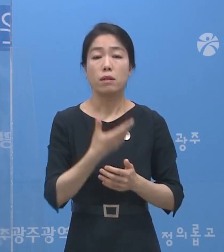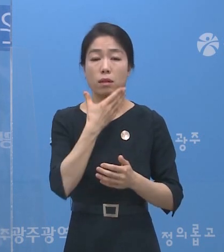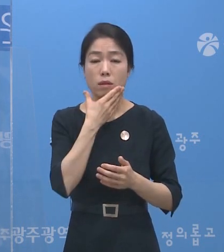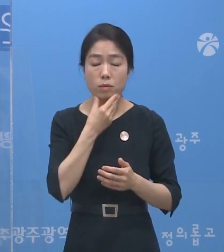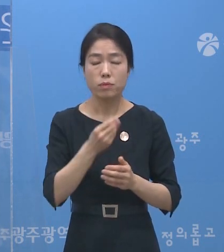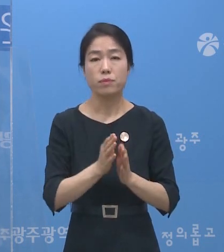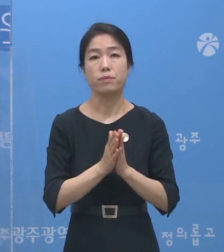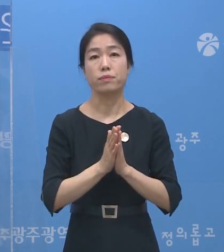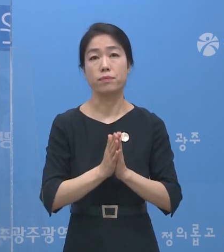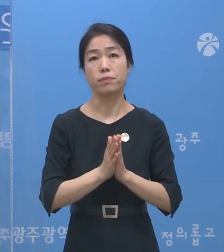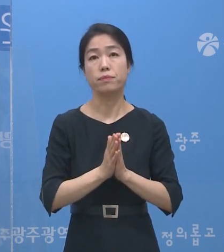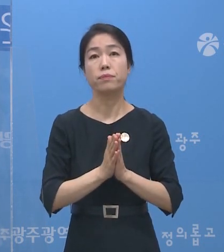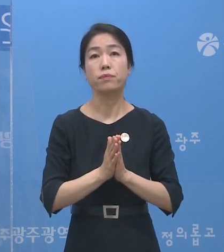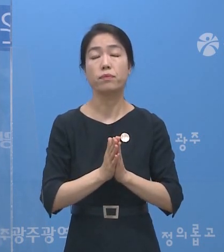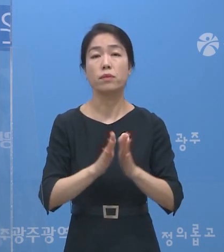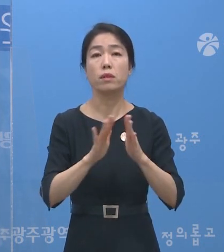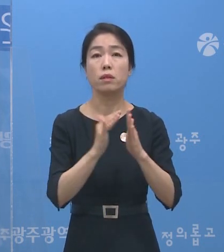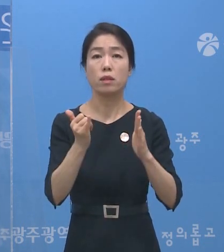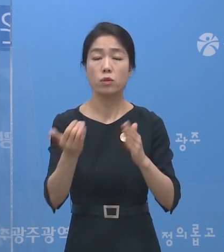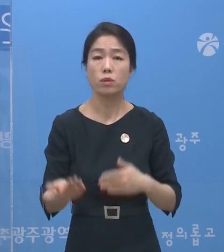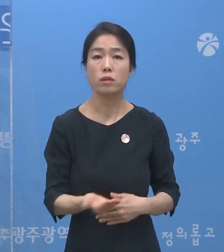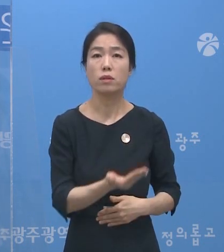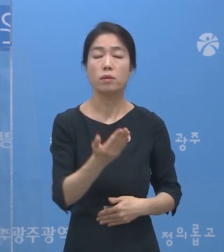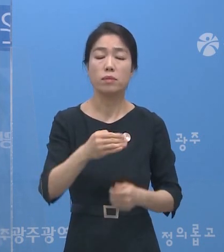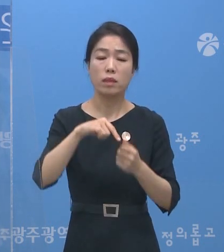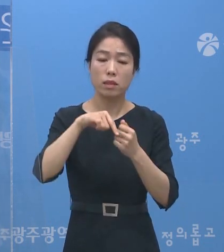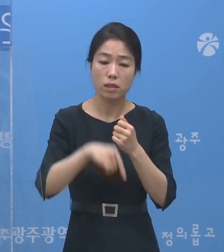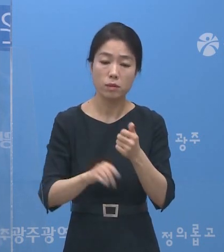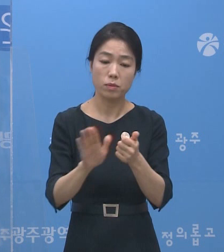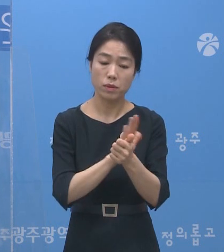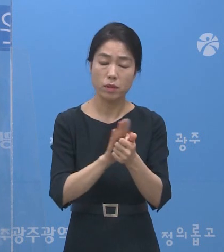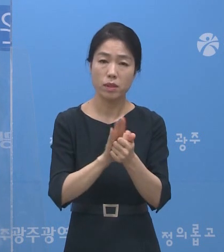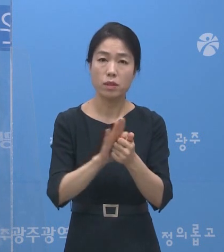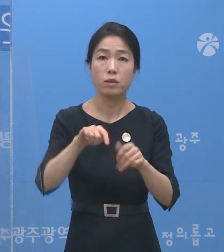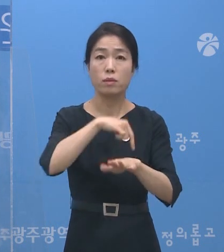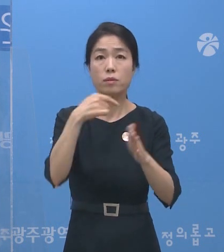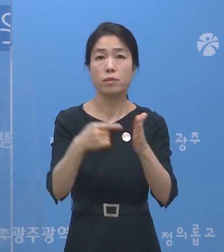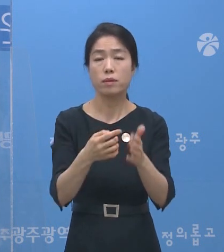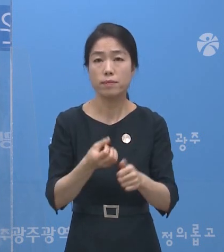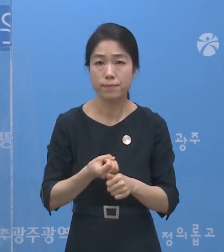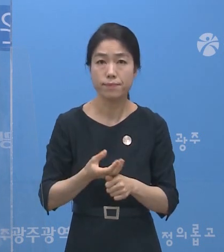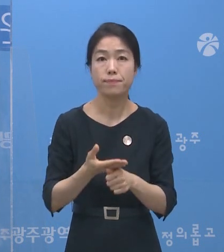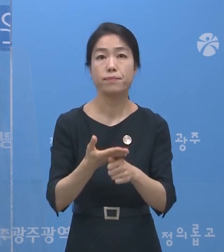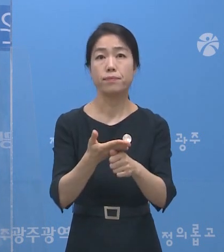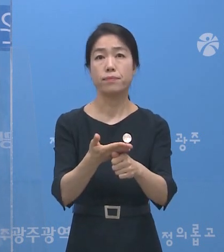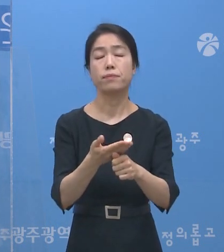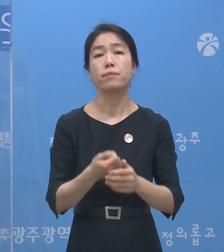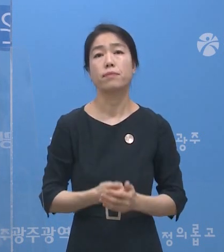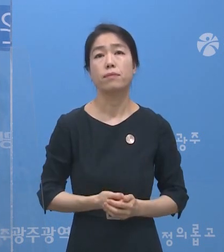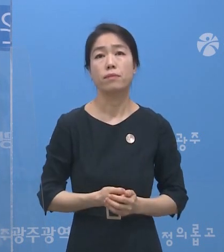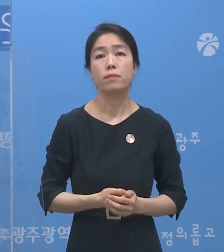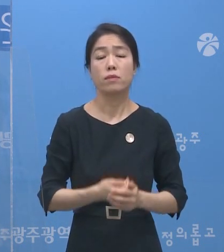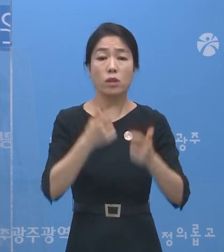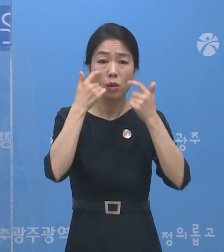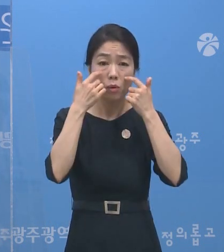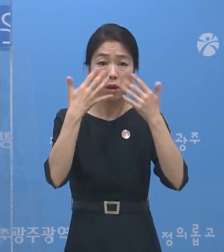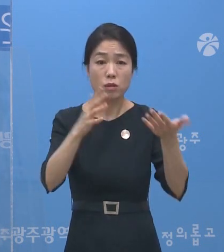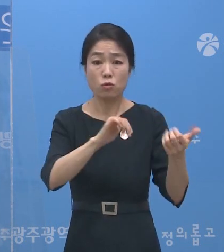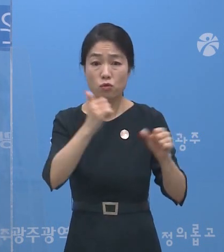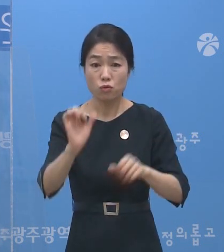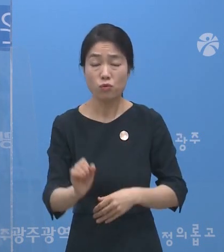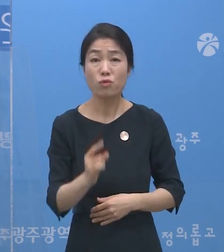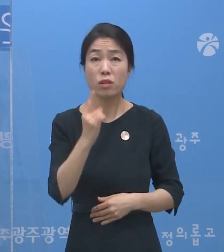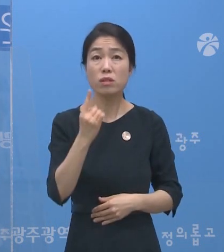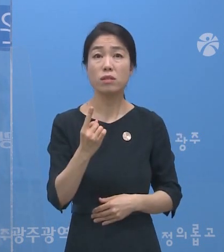빌고 유가족들에게 깊은 위로의 마음을 전합니다. 정확한 사인은